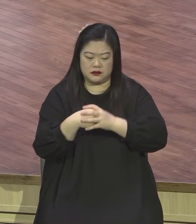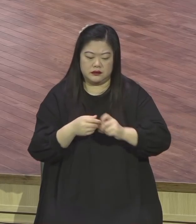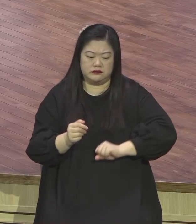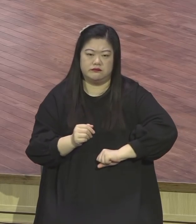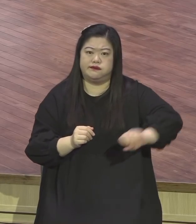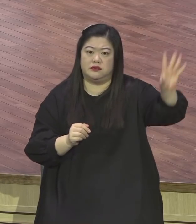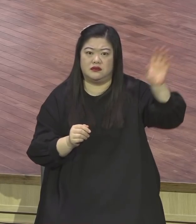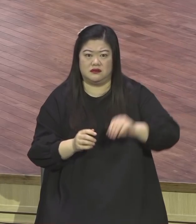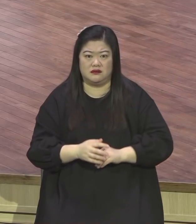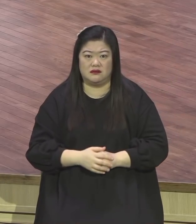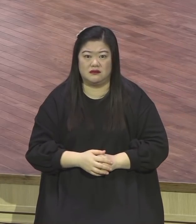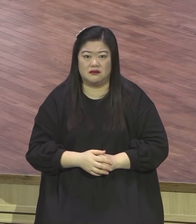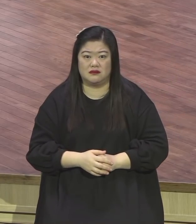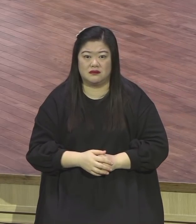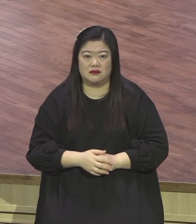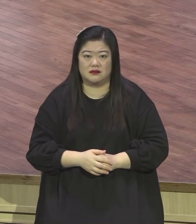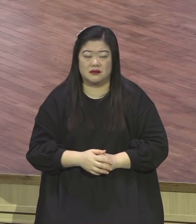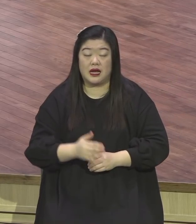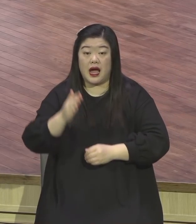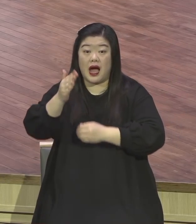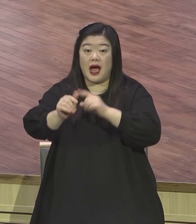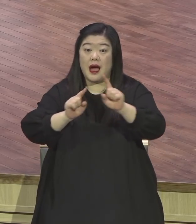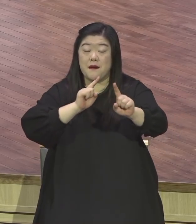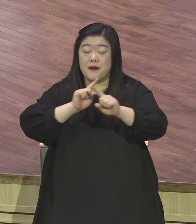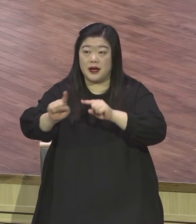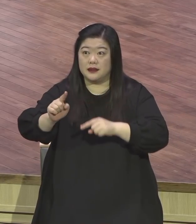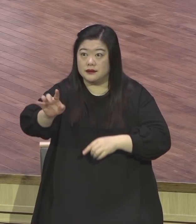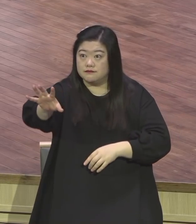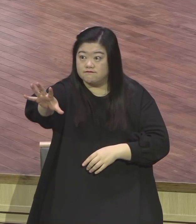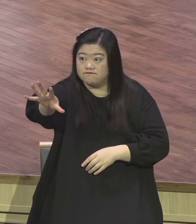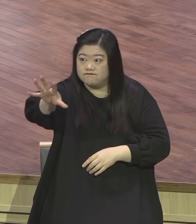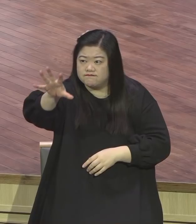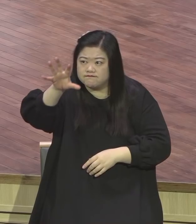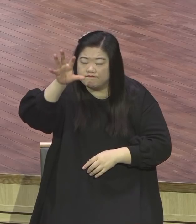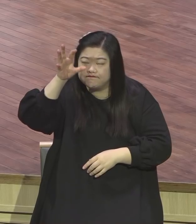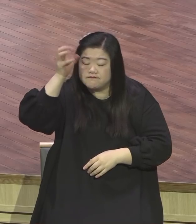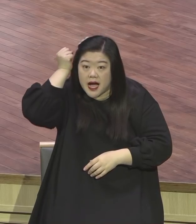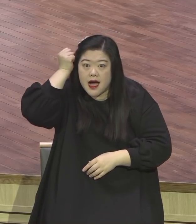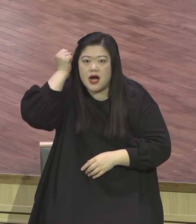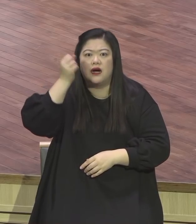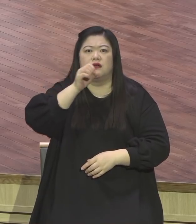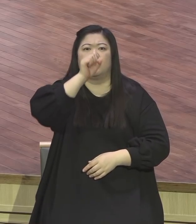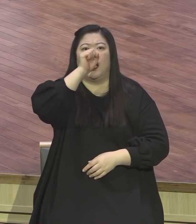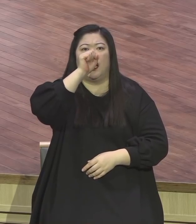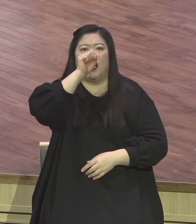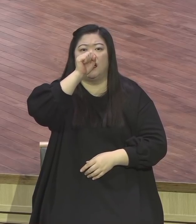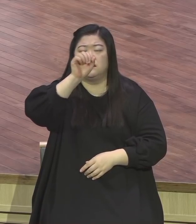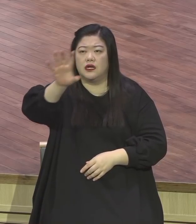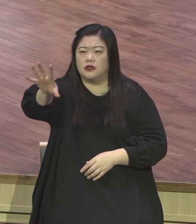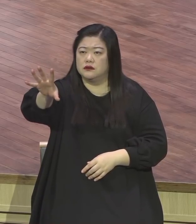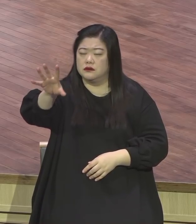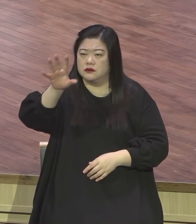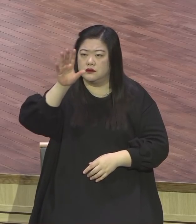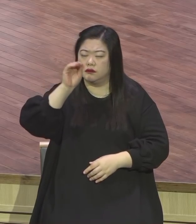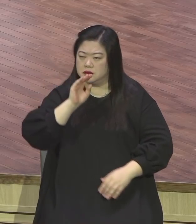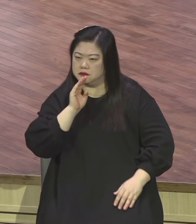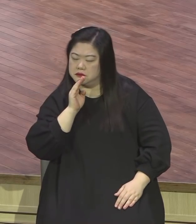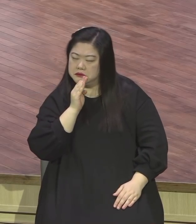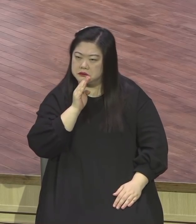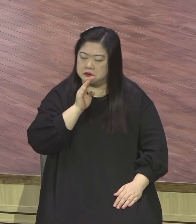채가버려요. 말씀이 떨어지자마자 이걸 말씀을 의심한다든가 말씀을 그대로 받지 못하면 그 사단의 채가버려요.